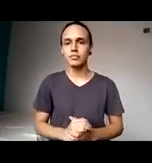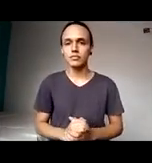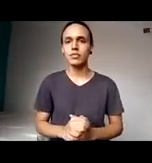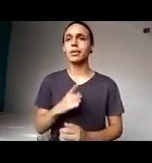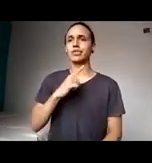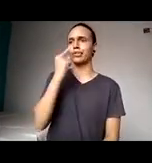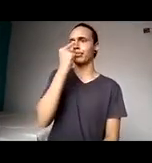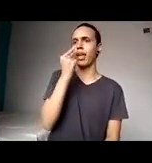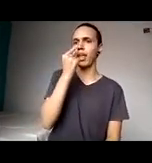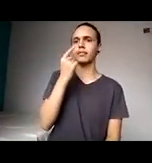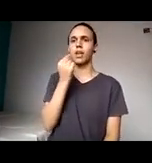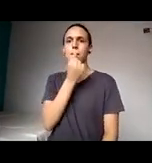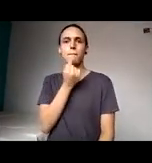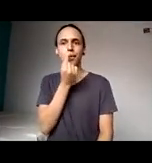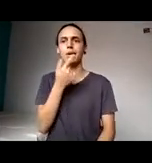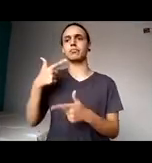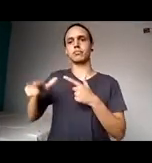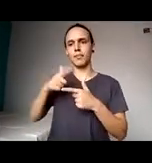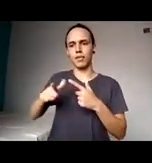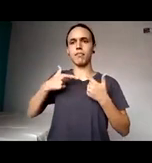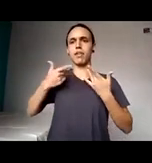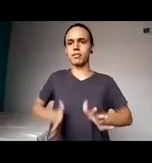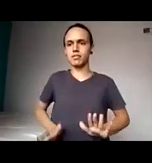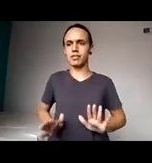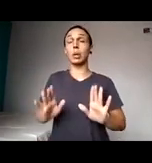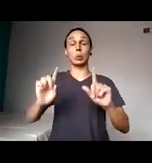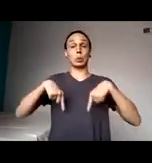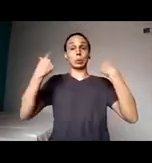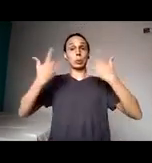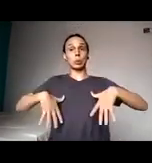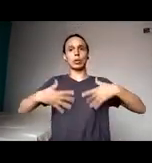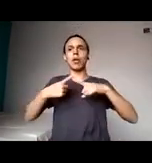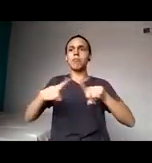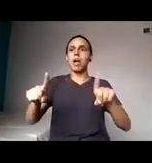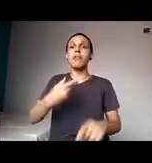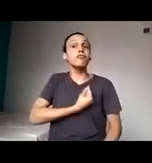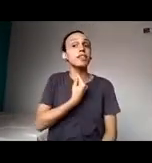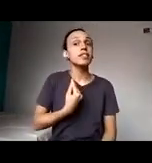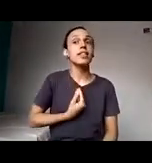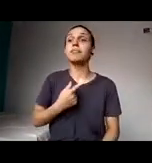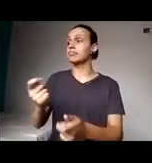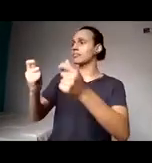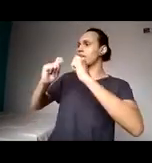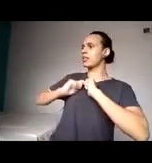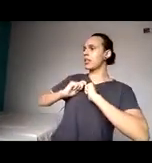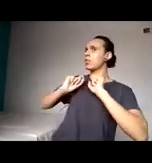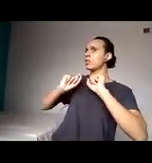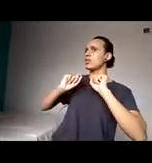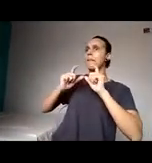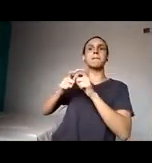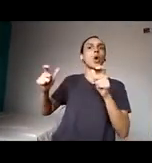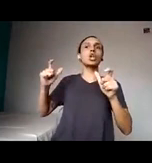na boca. Que desafio enorme! Mas a vida me deu uma condição que a maioria dos surdos do mundo